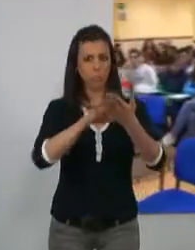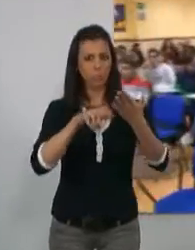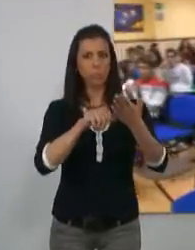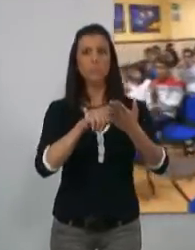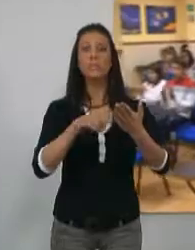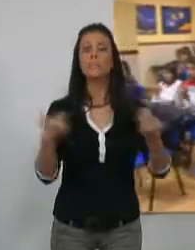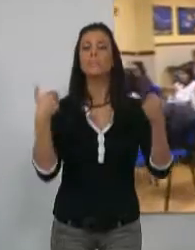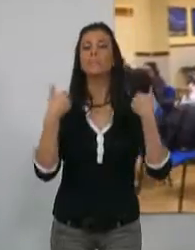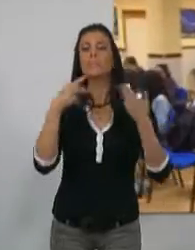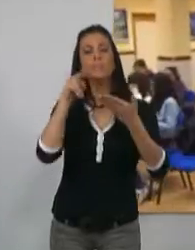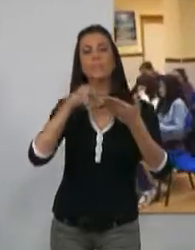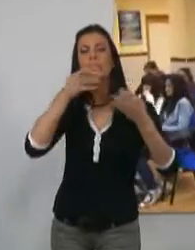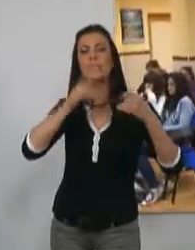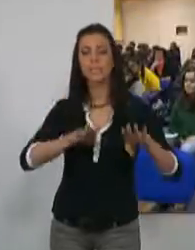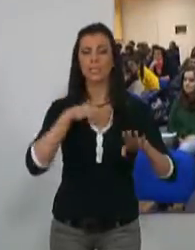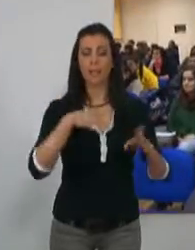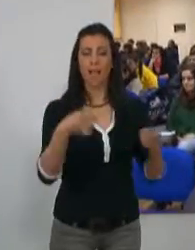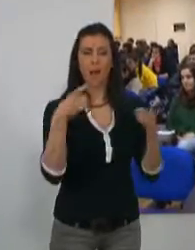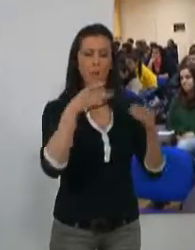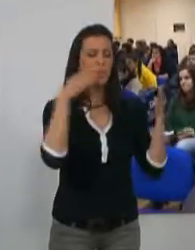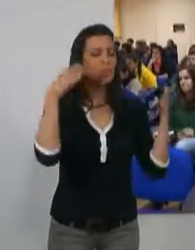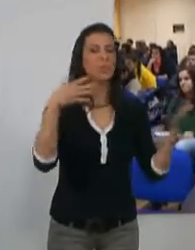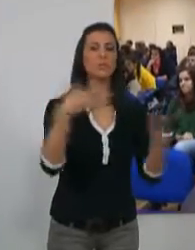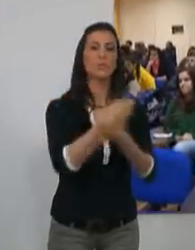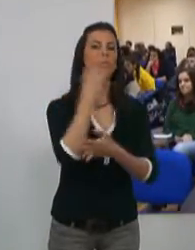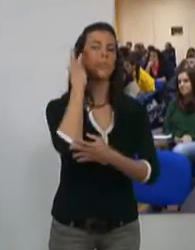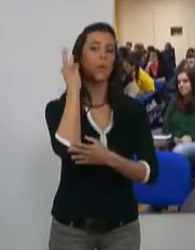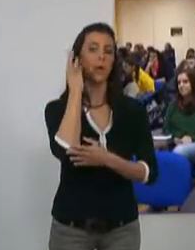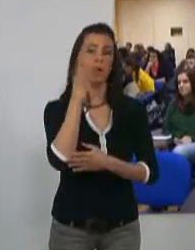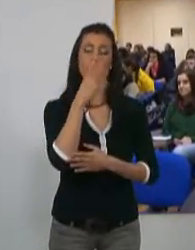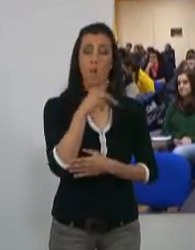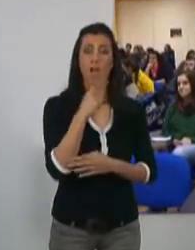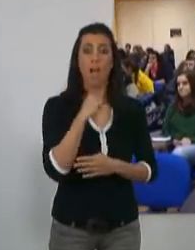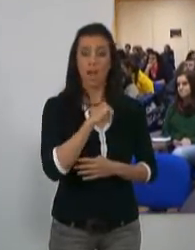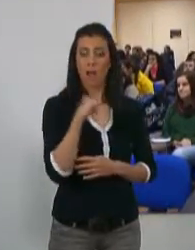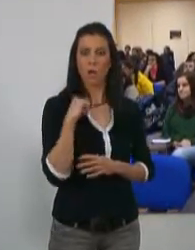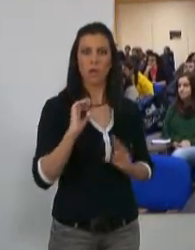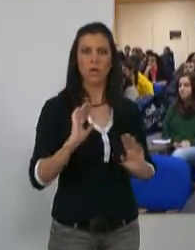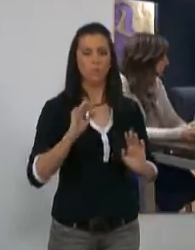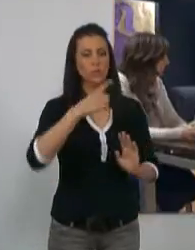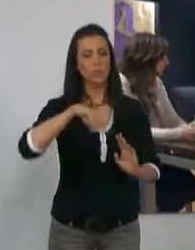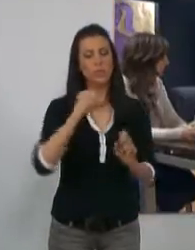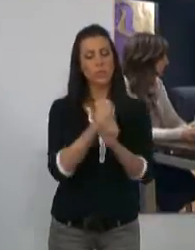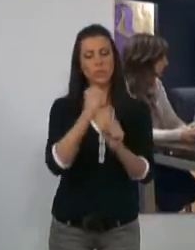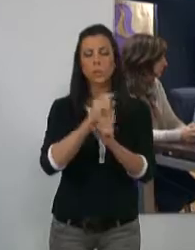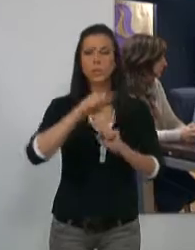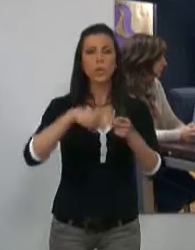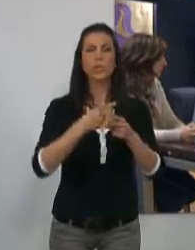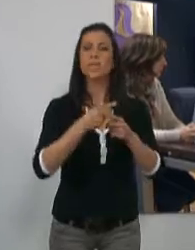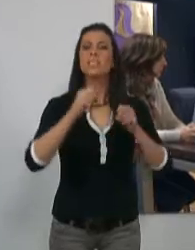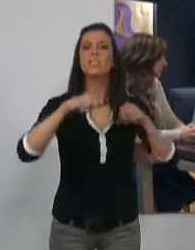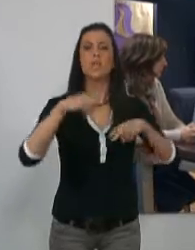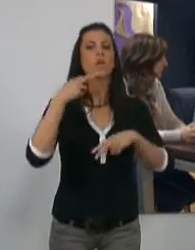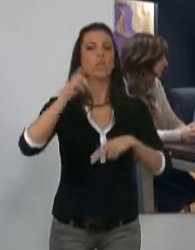texto a cargo de una alumna del centro dedicado a todas las mujeres que, de manera anónima, trabajan cada día sin recibir